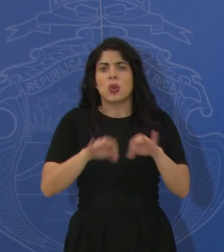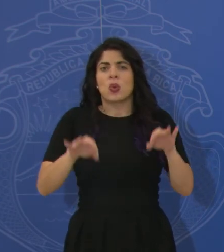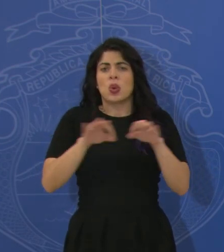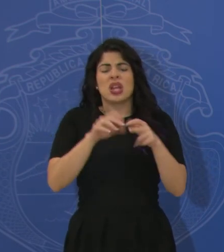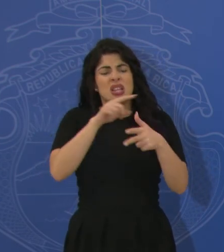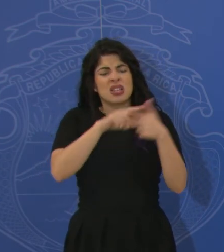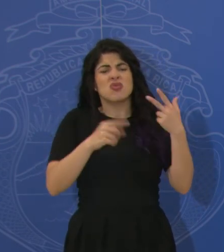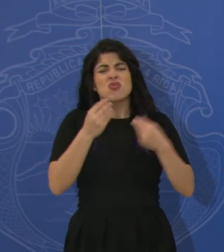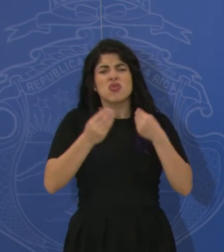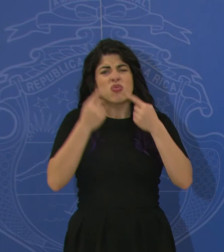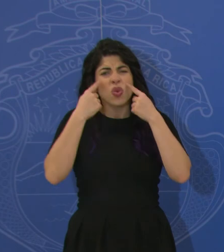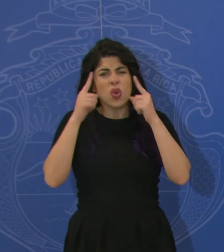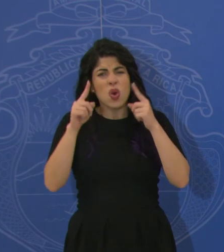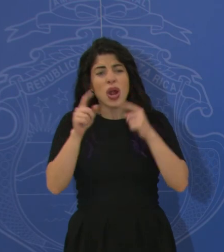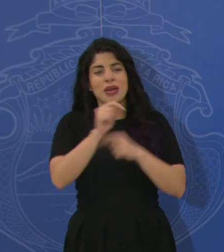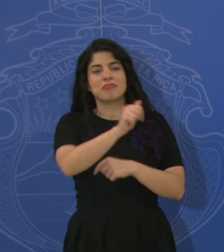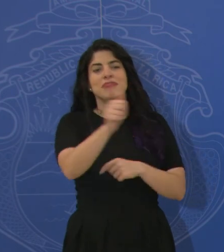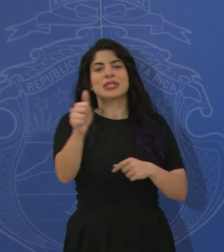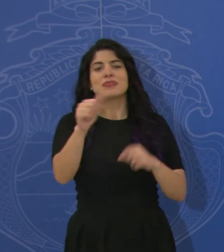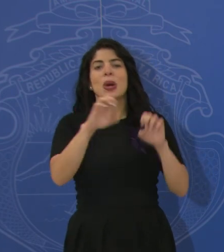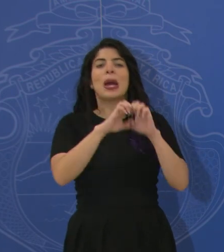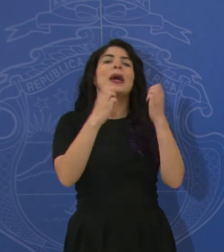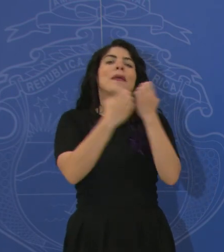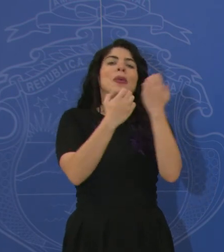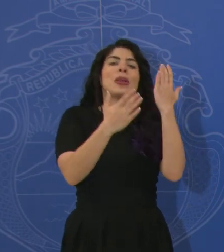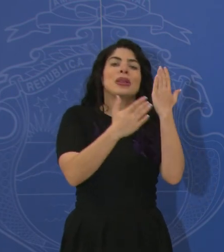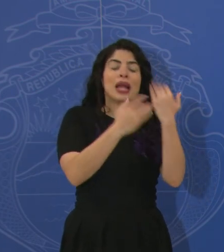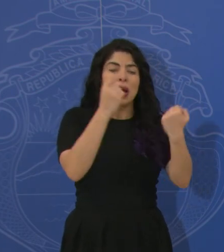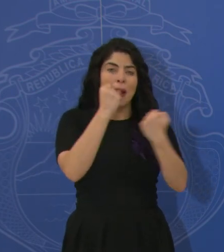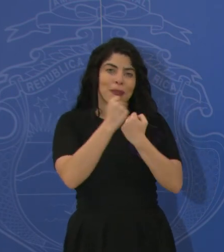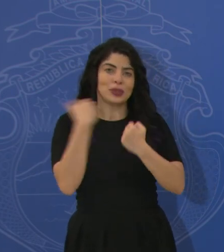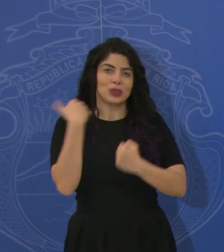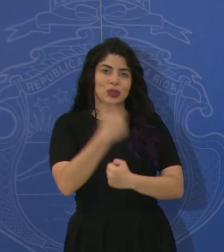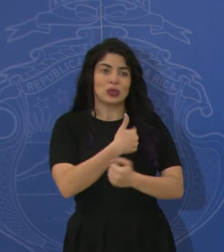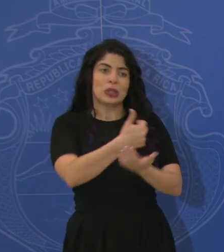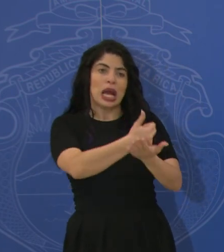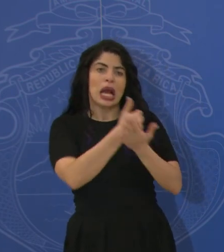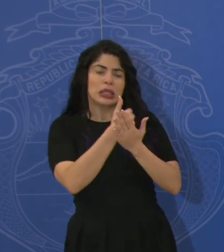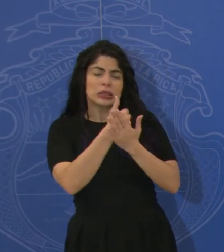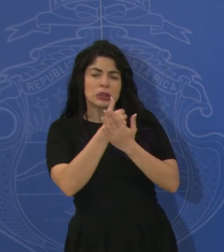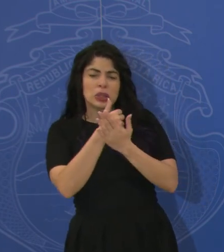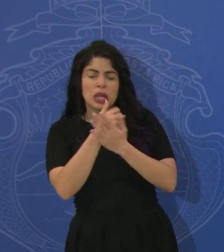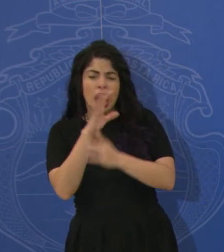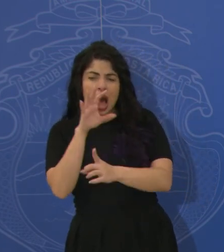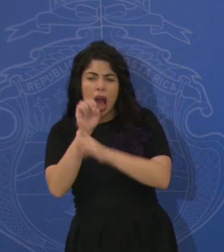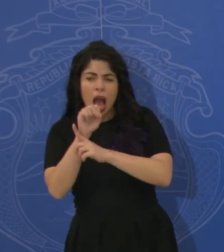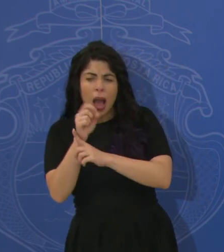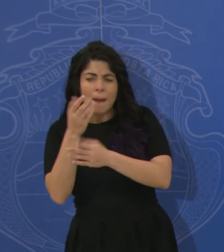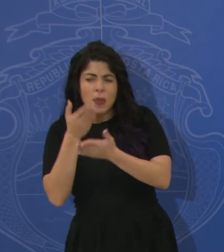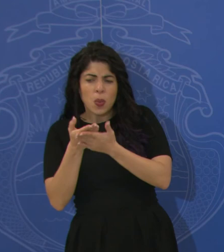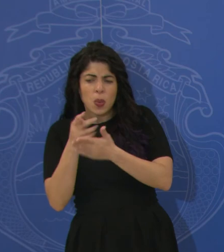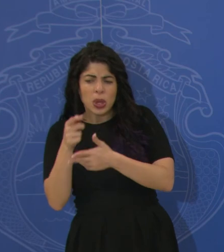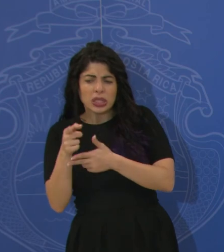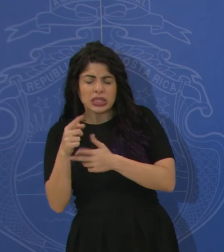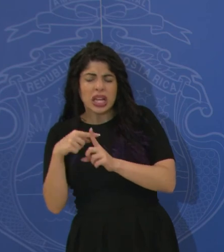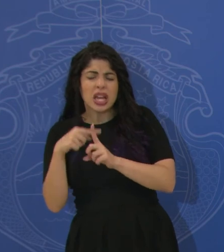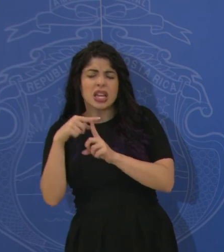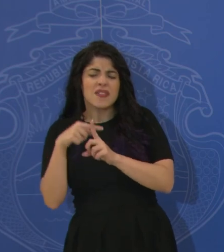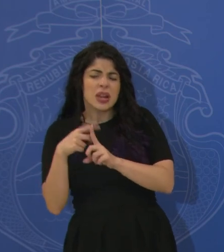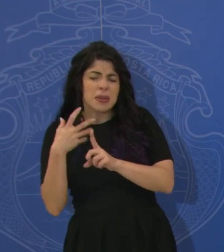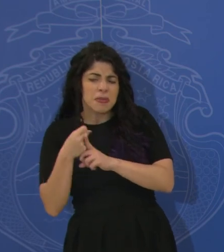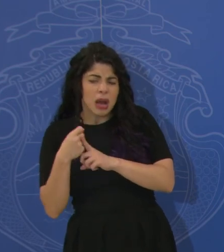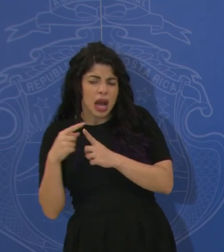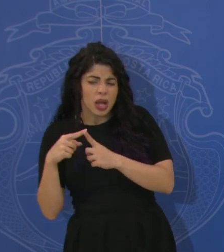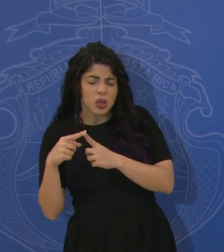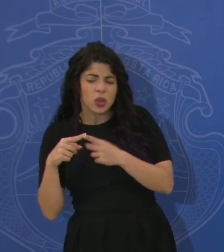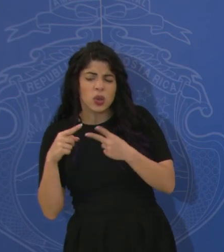ahí? Con el apoyo de los mismos equipos técnicos que nos permiten indicar a una propuesta cuál es su impacto, cuál